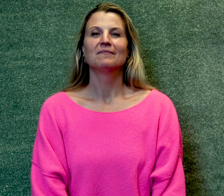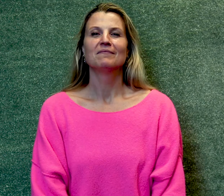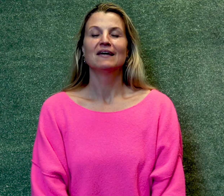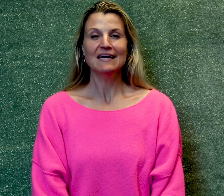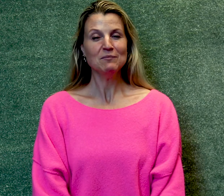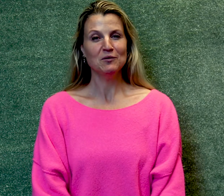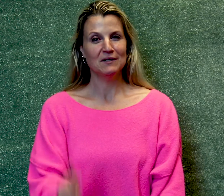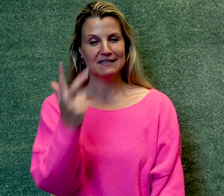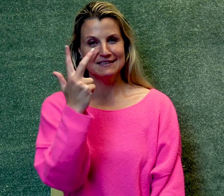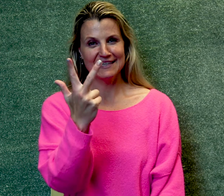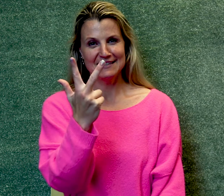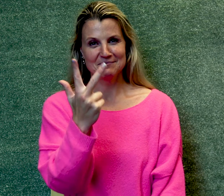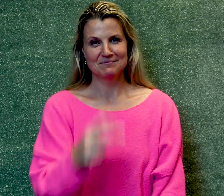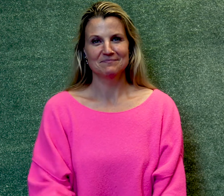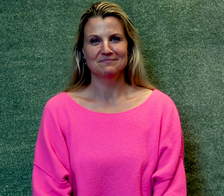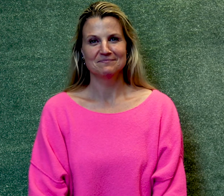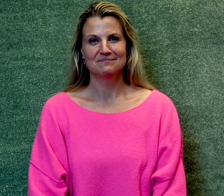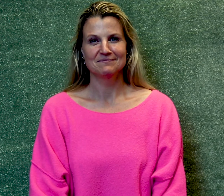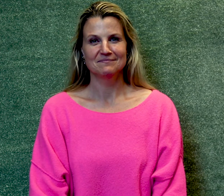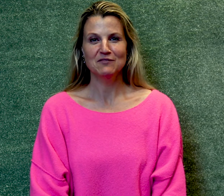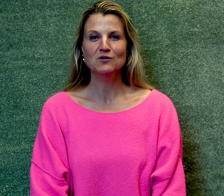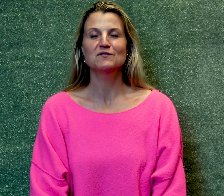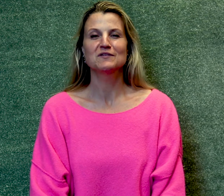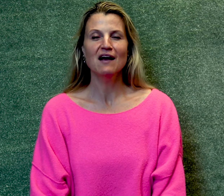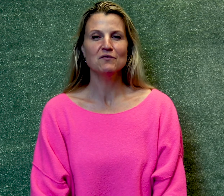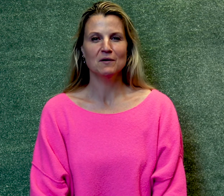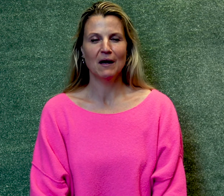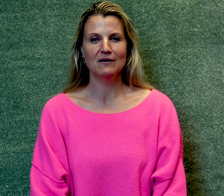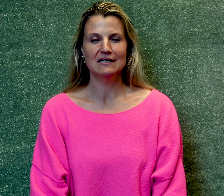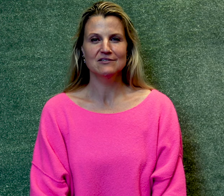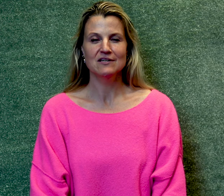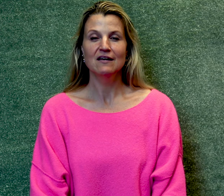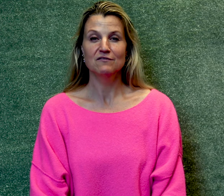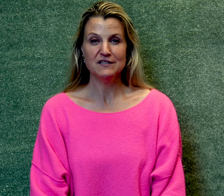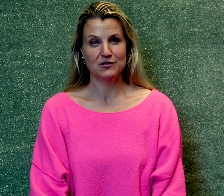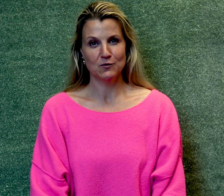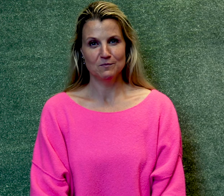Ritme nummer 3. Het woord wat we daarvoor gebruiken is vissenkom.